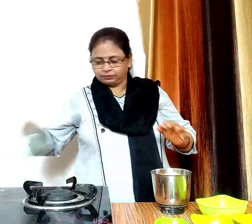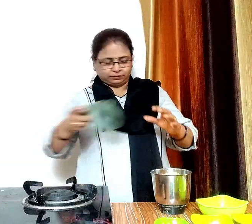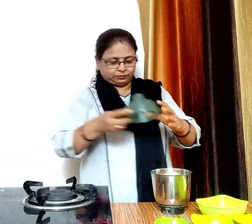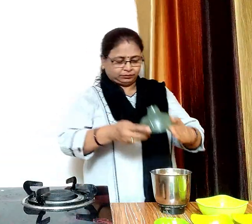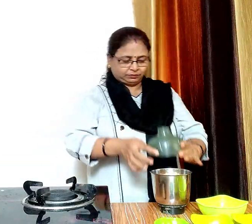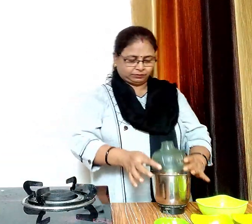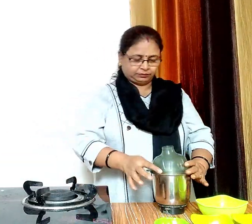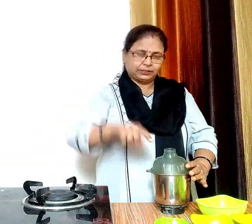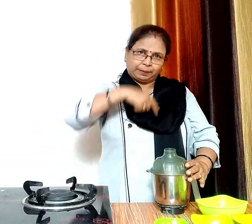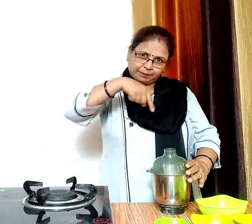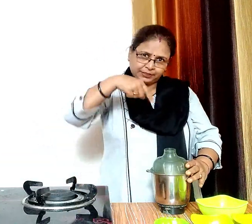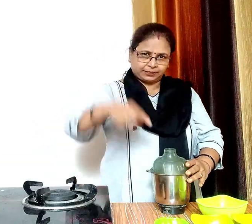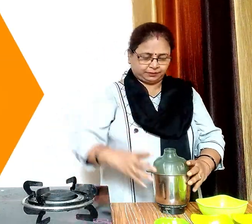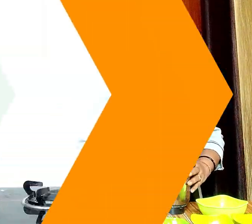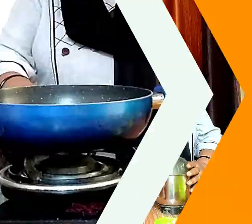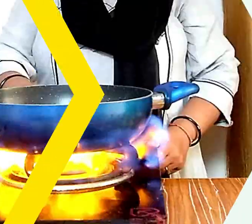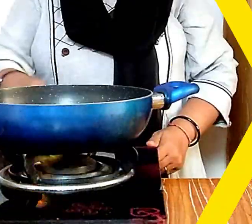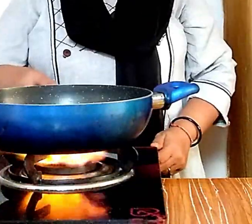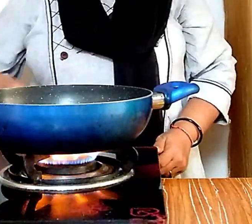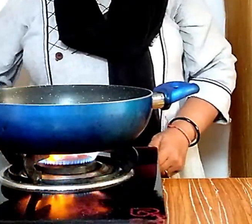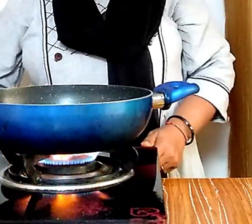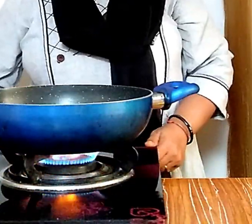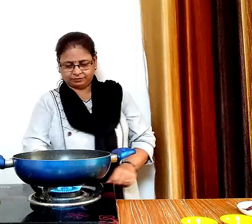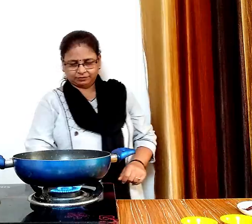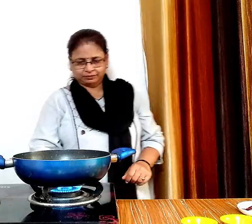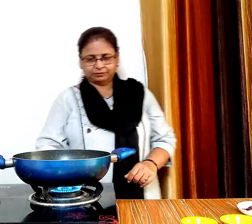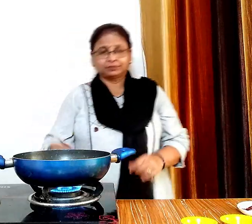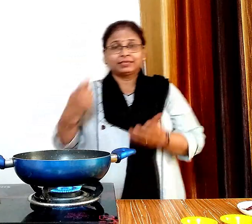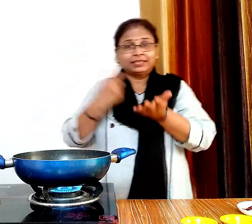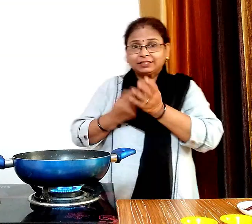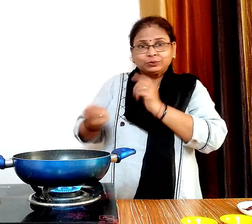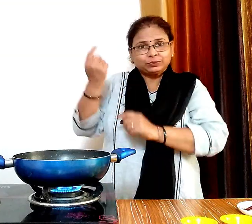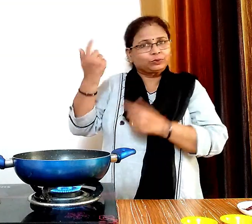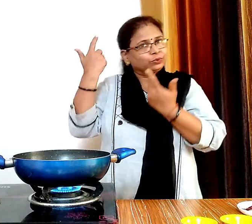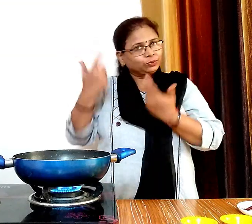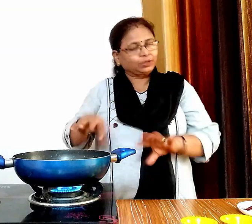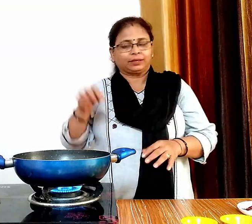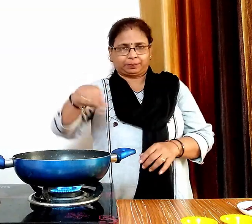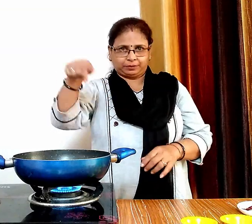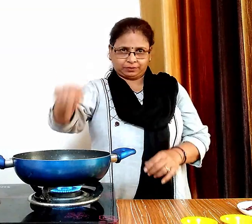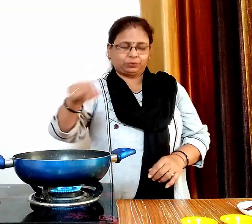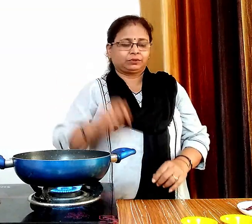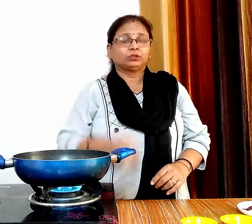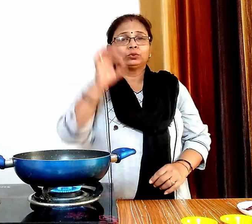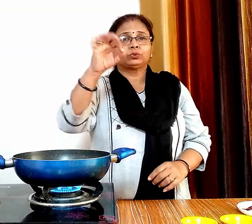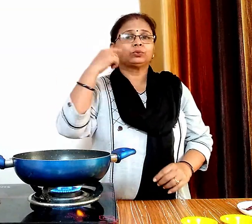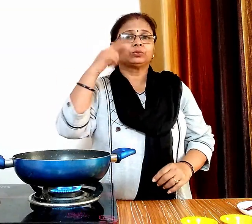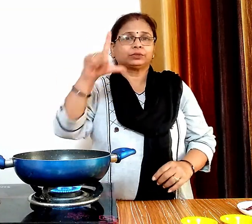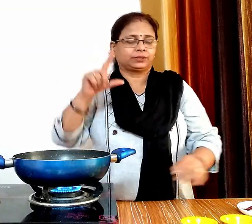और सभी को पीज लेंगे अब राजवा बनाएंगे इसके लिए गड़ाई को गरम करेंगे और इसमें देल